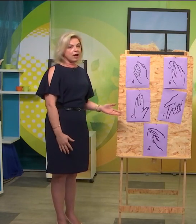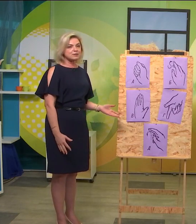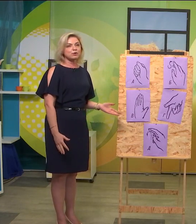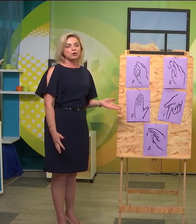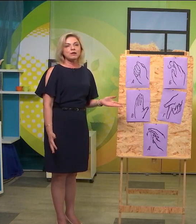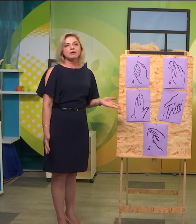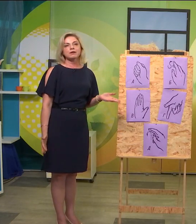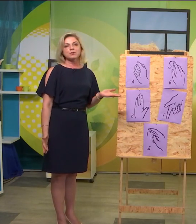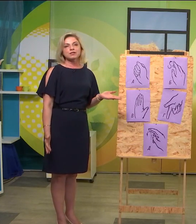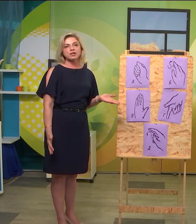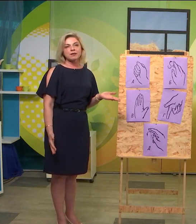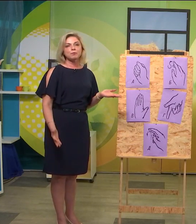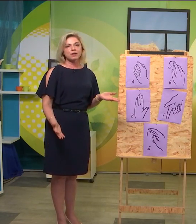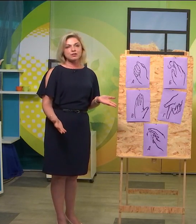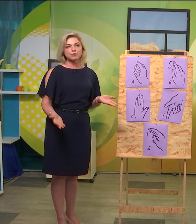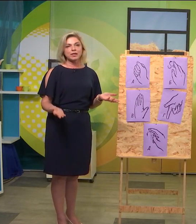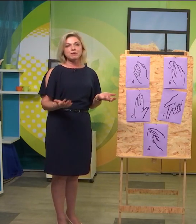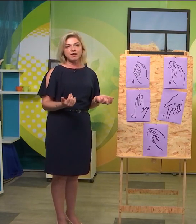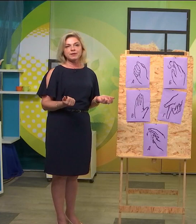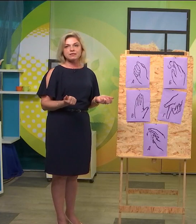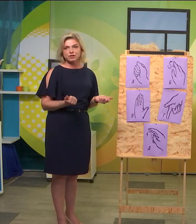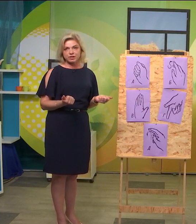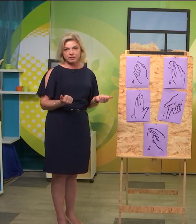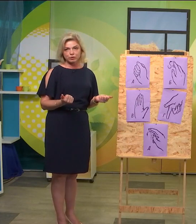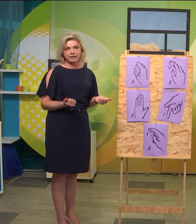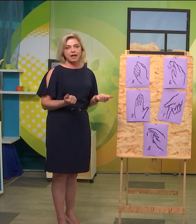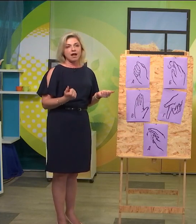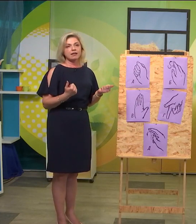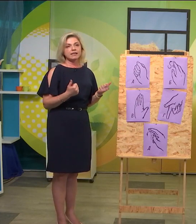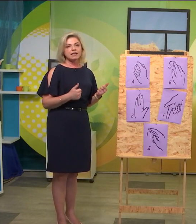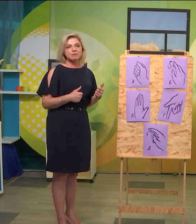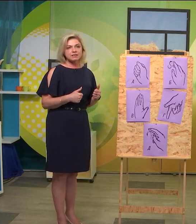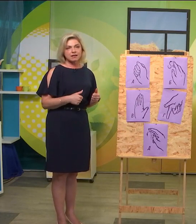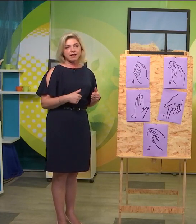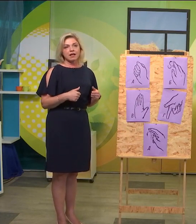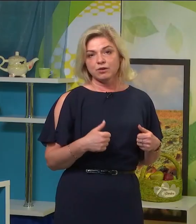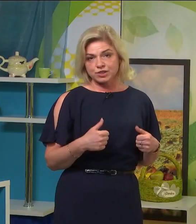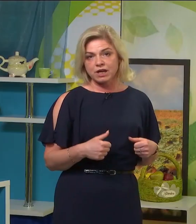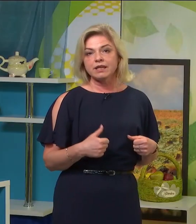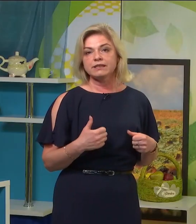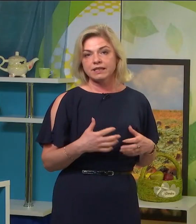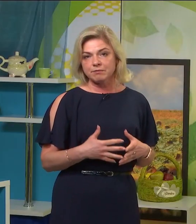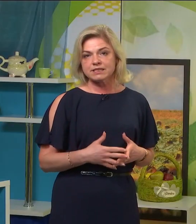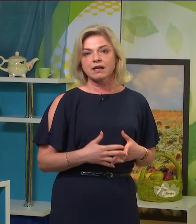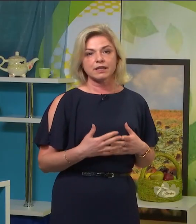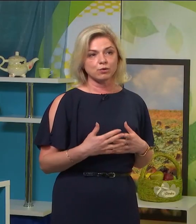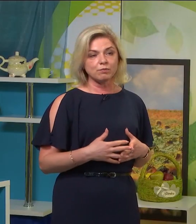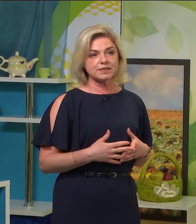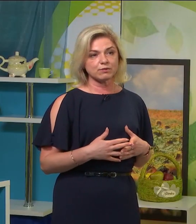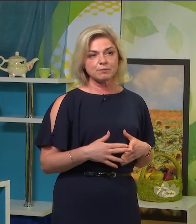азбукою ми позначаємо, показуємо ім'я, прізвище людей, деякі міста, хоча і деякі міста, і області, вони